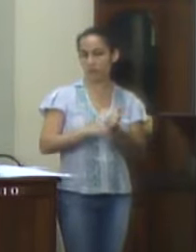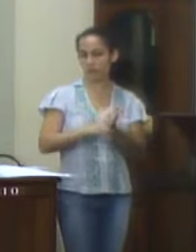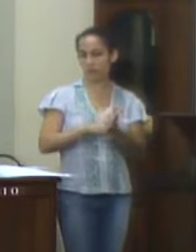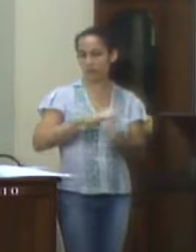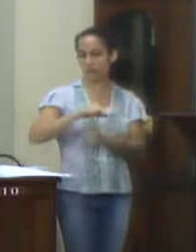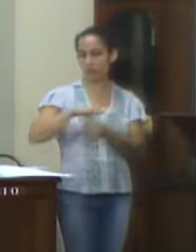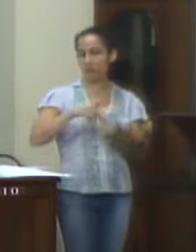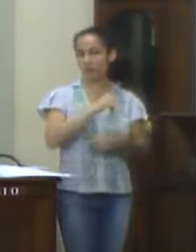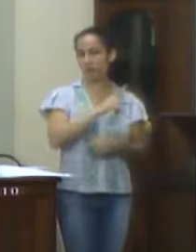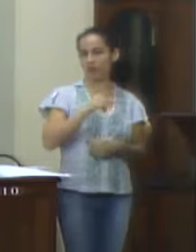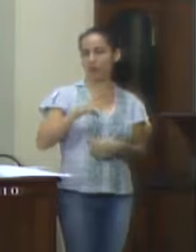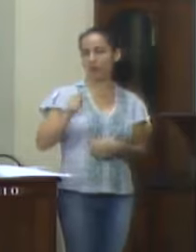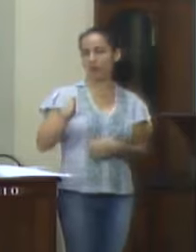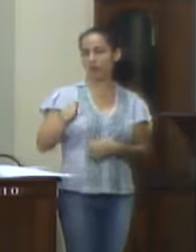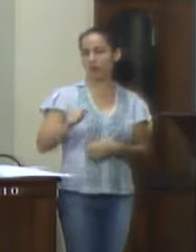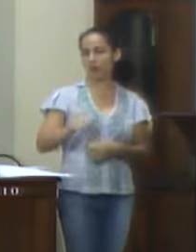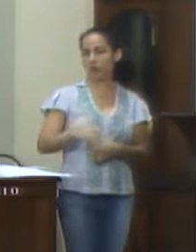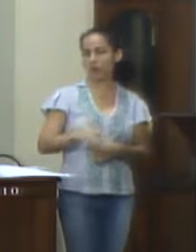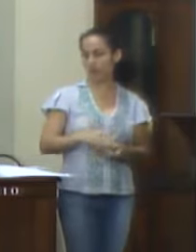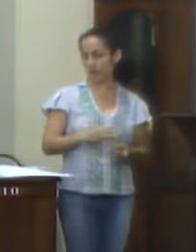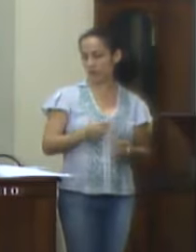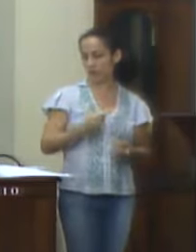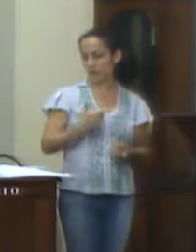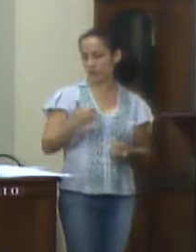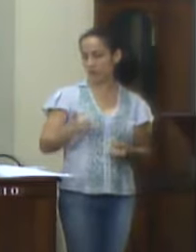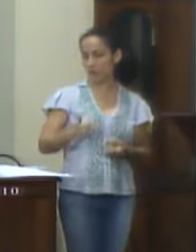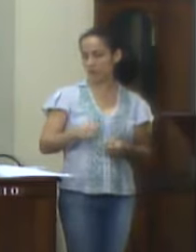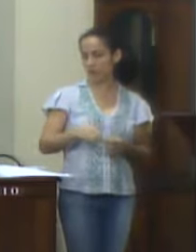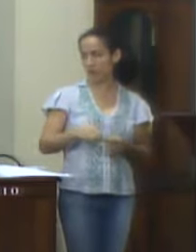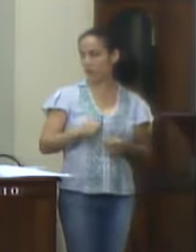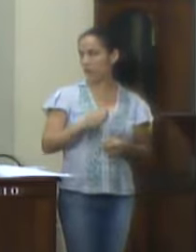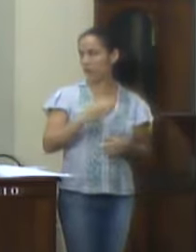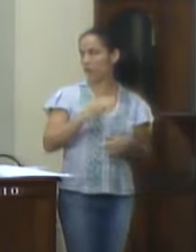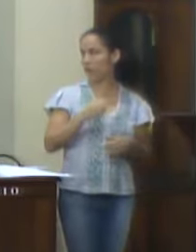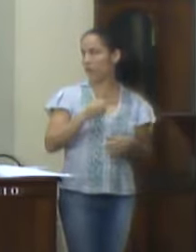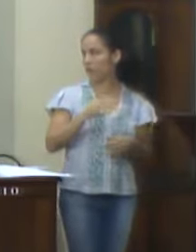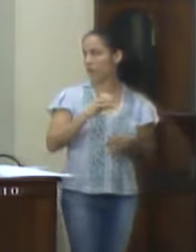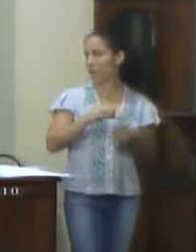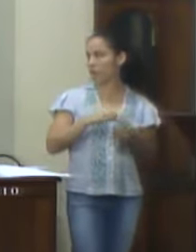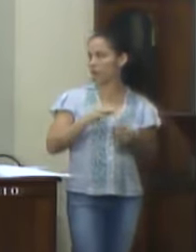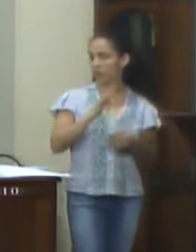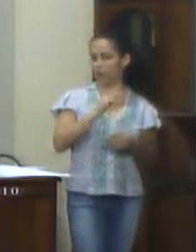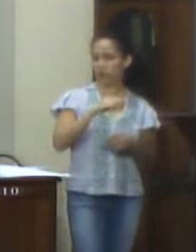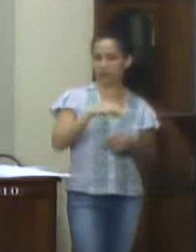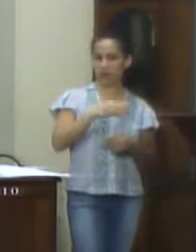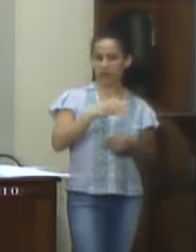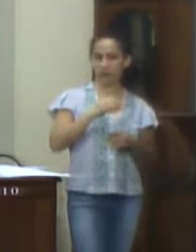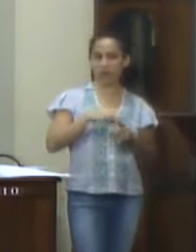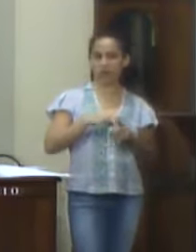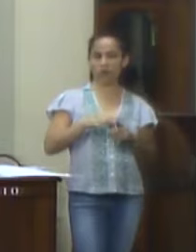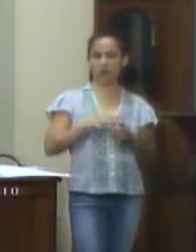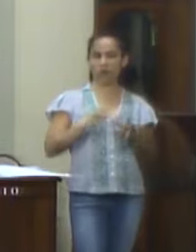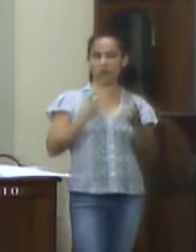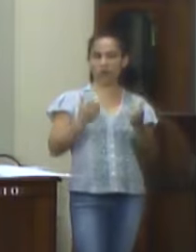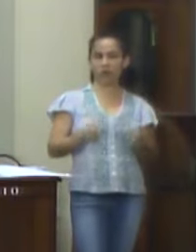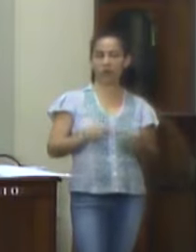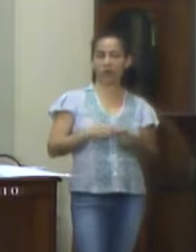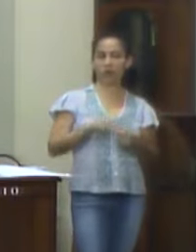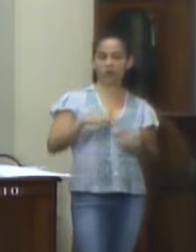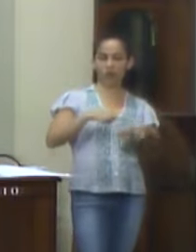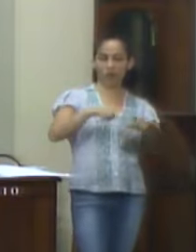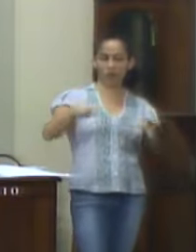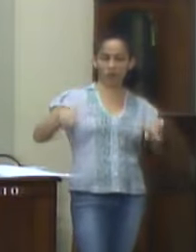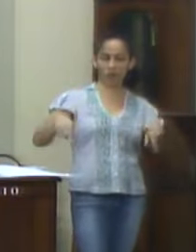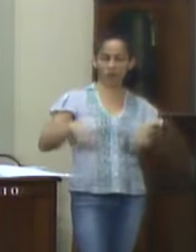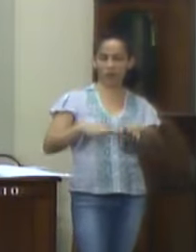PPA, Plano Plurianual 2018-2021, a ação-função, a aquisição de equipamentos de exercícios ao ar livre e